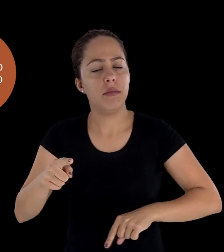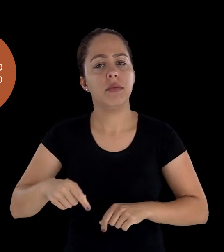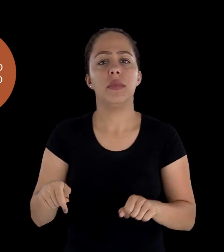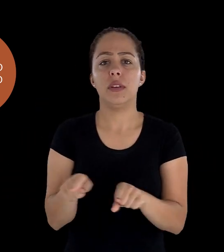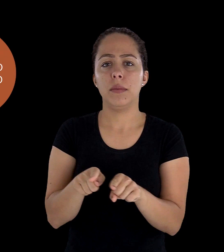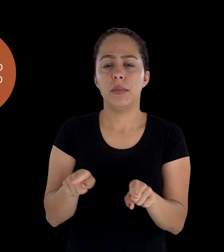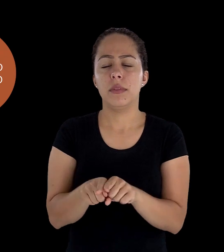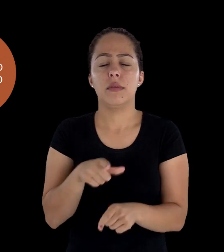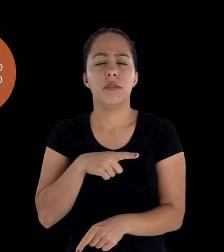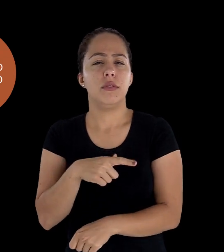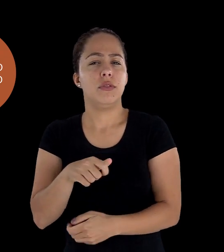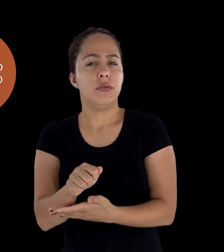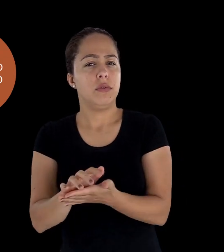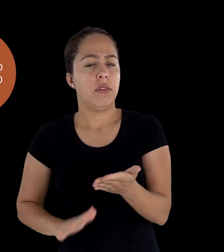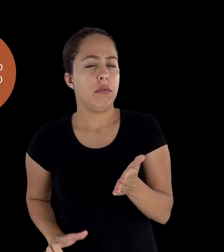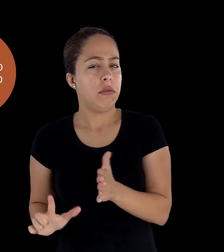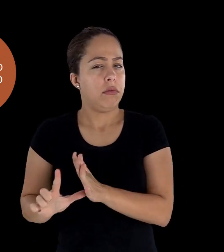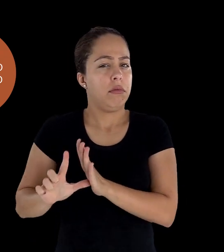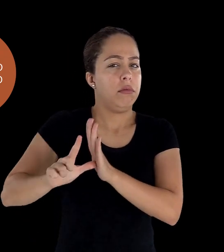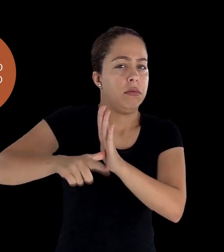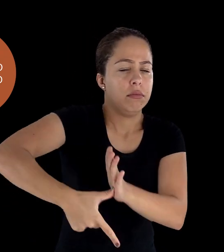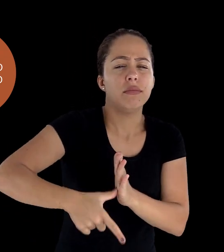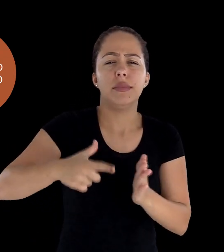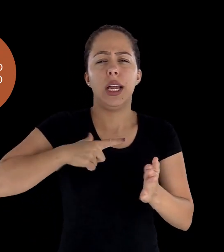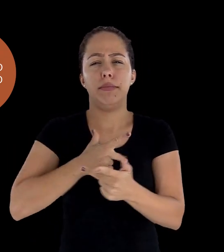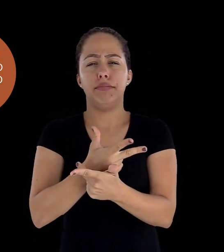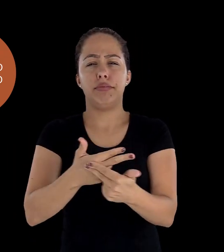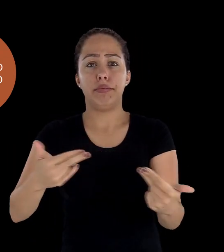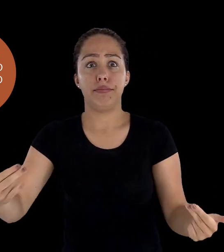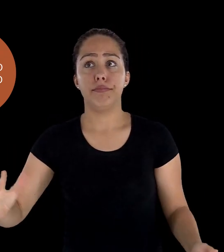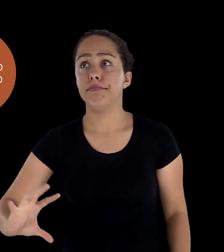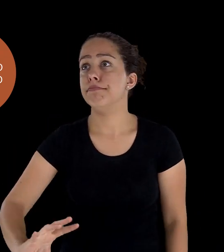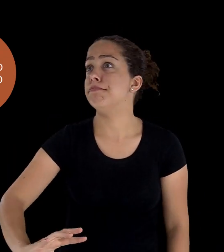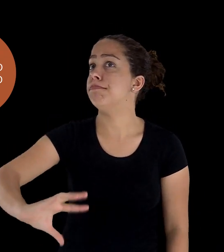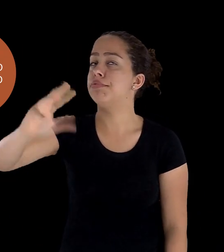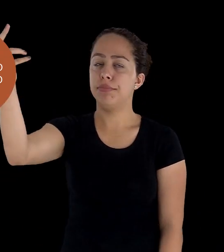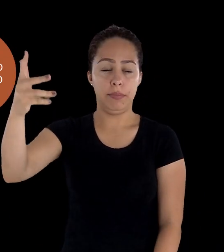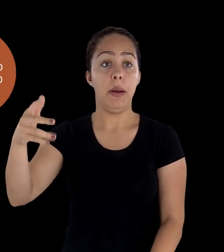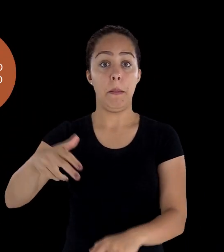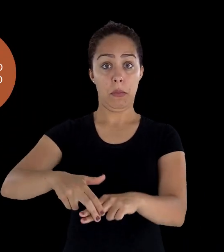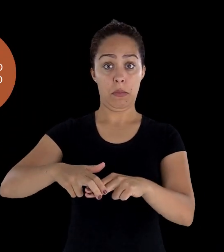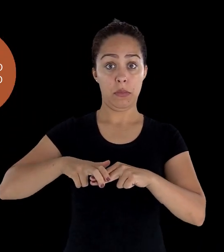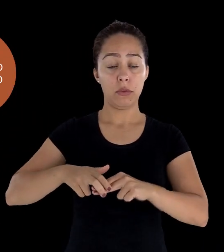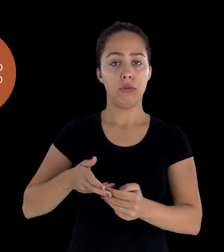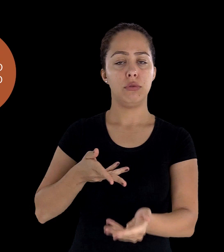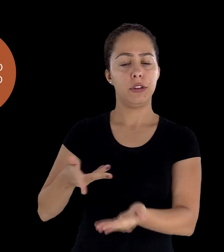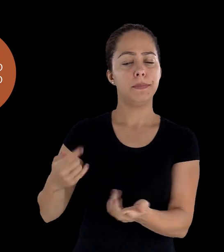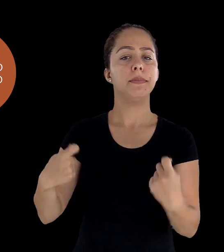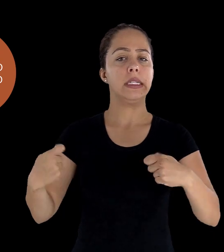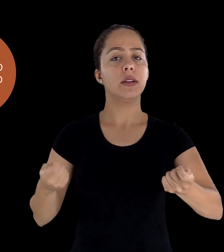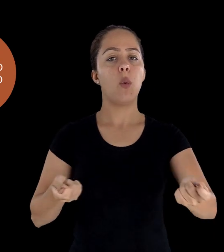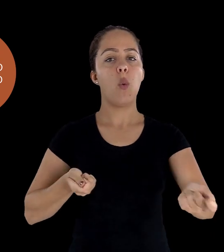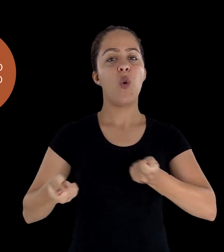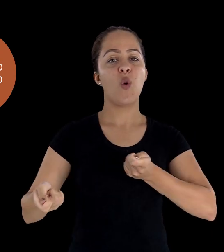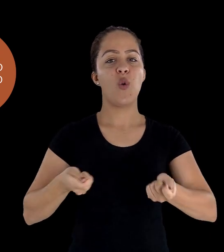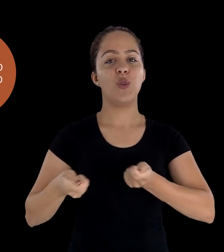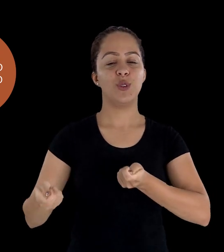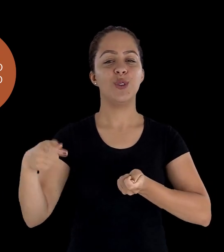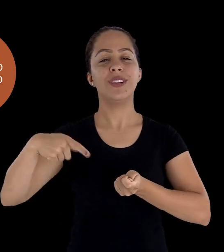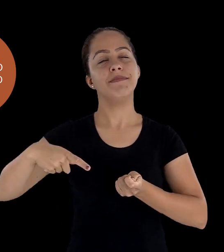com atraso, enfim, são diversas as situações que ocorrem e cabe ao mediador fazer a gestão desses conflitos